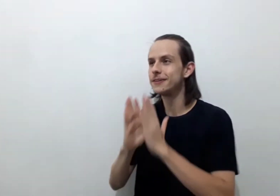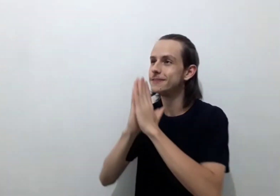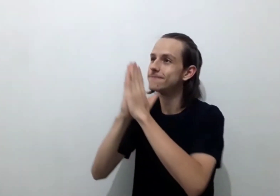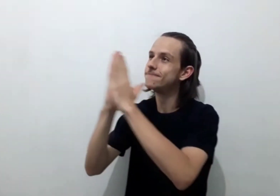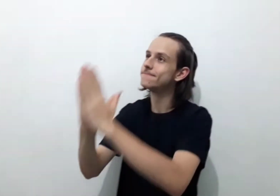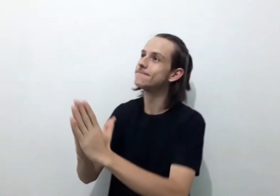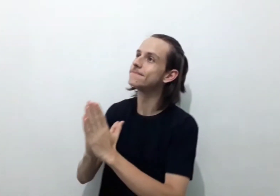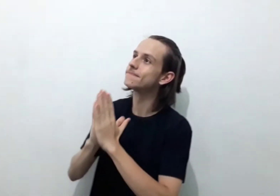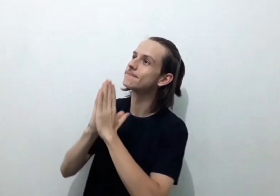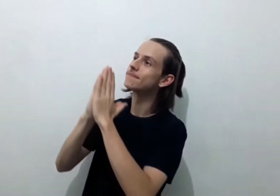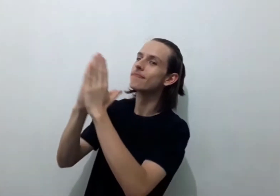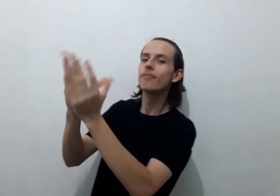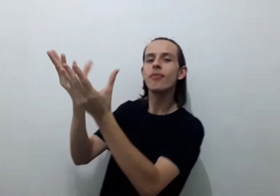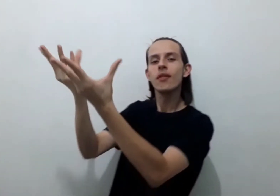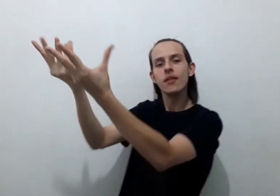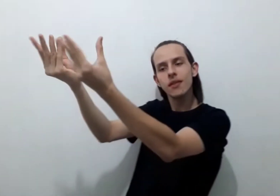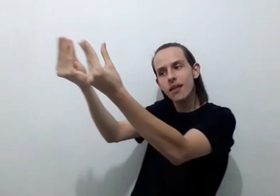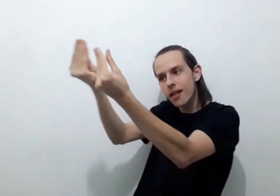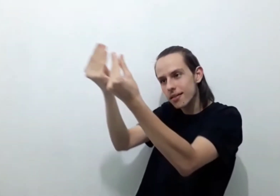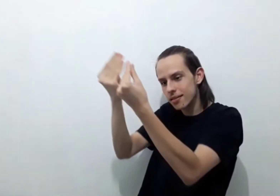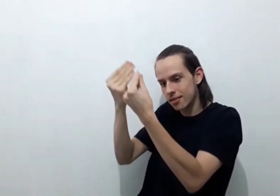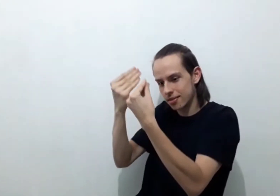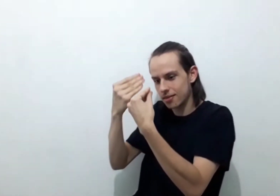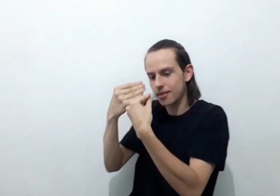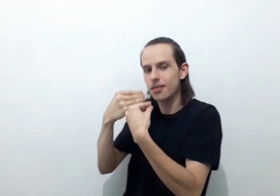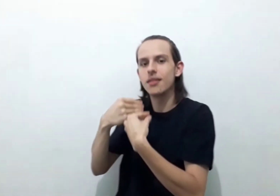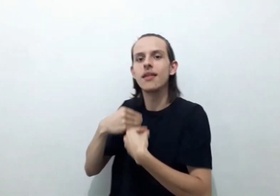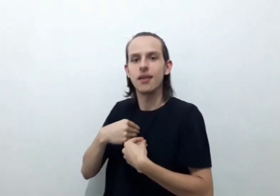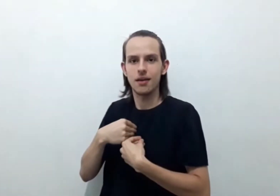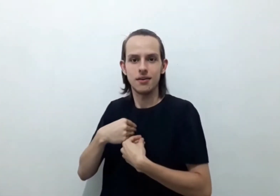Eu orei e foi-me dado a prudência